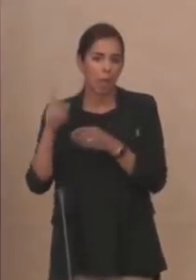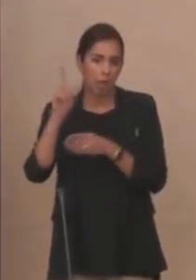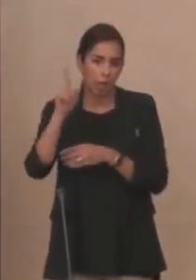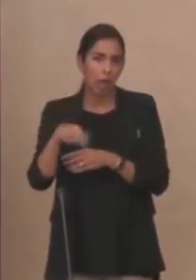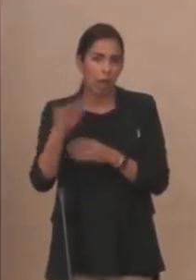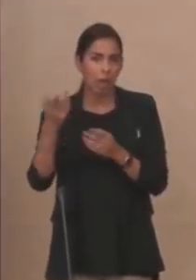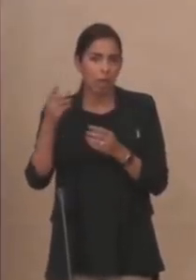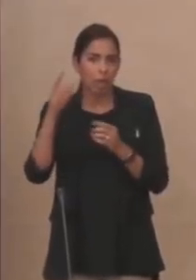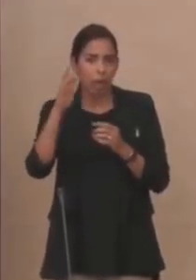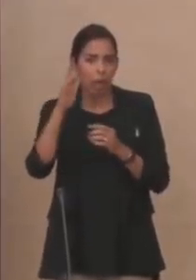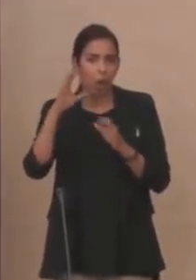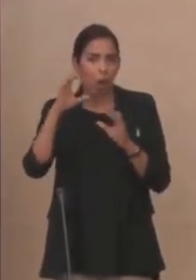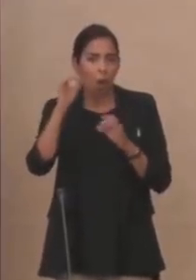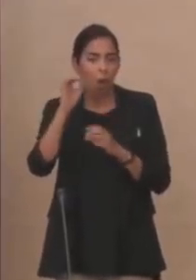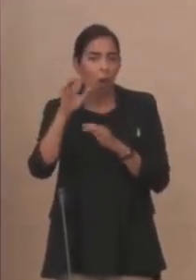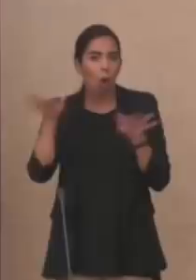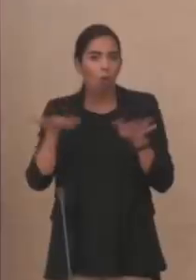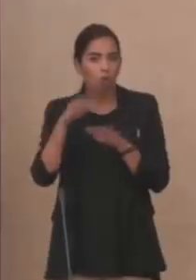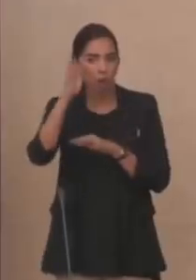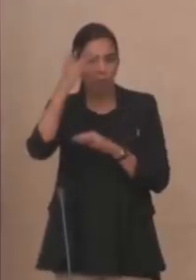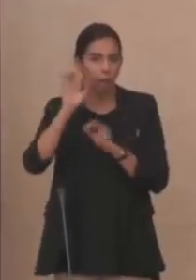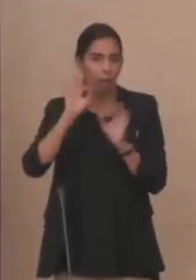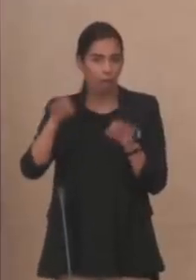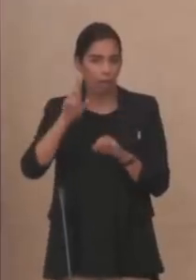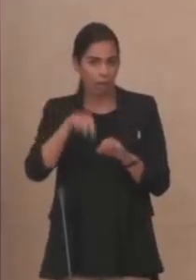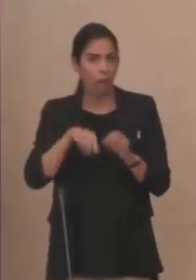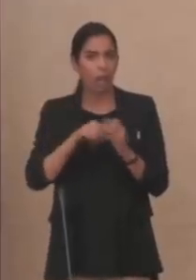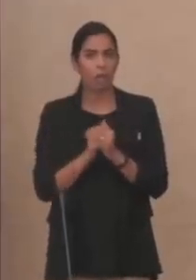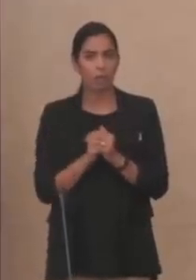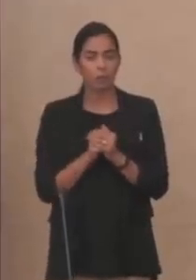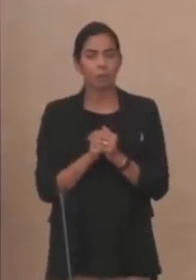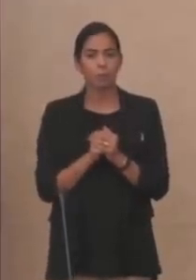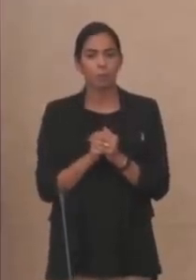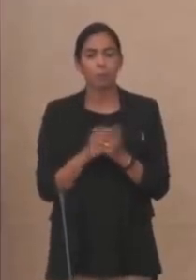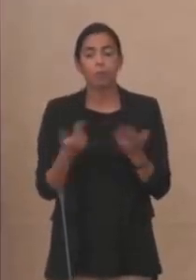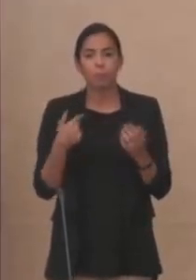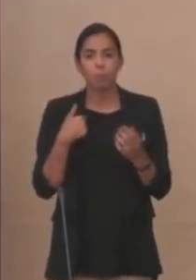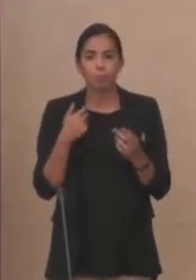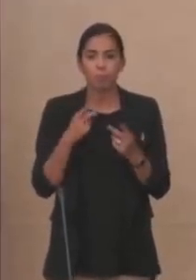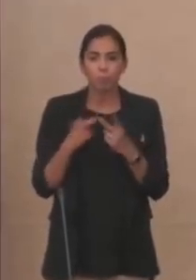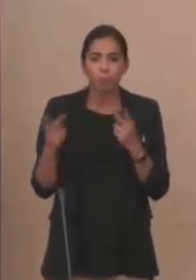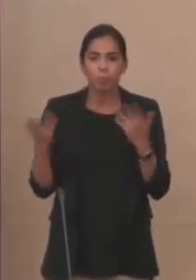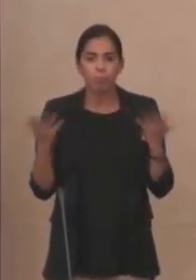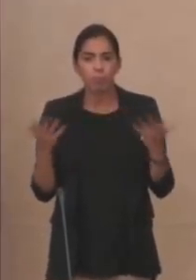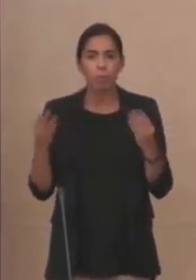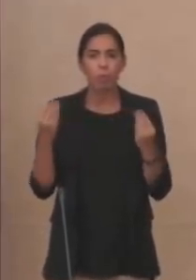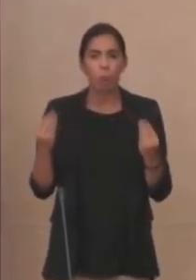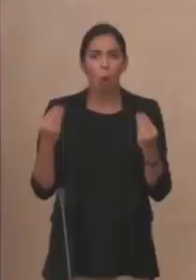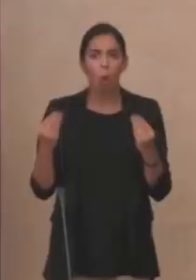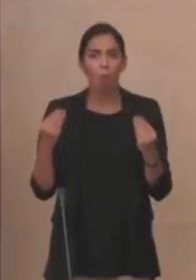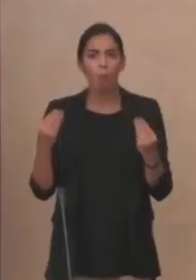'Oceano Indiano. Allora provai in tutti i modi a contattare qualsiasi mezzo di comunicazione di massa